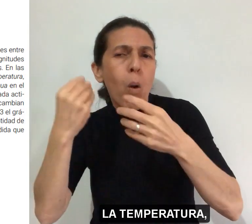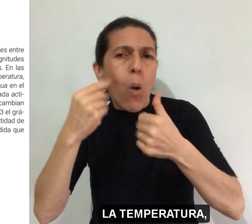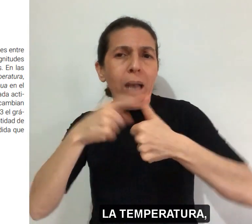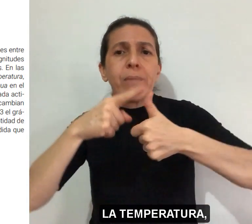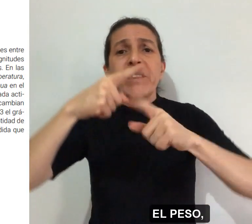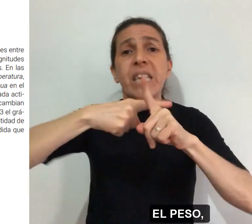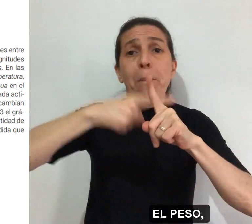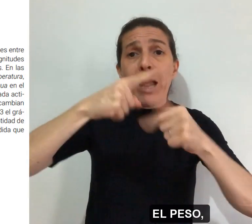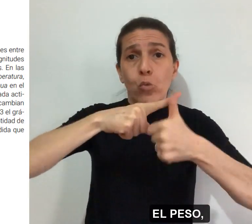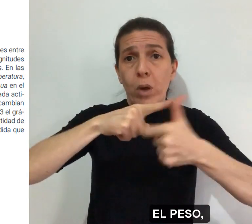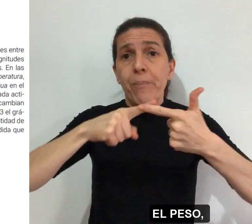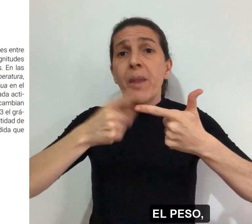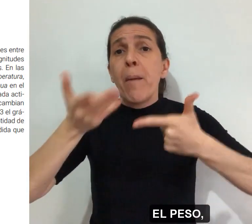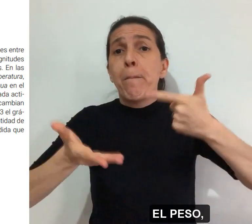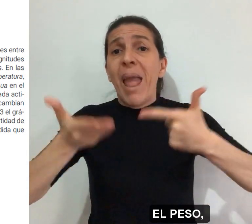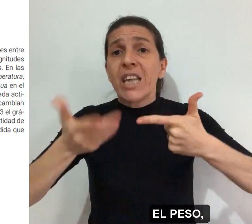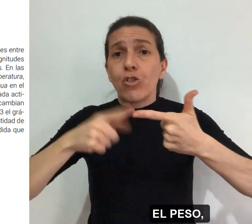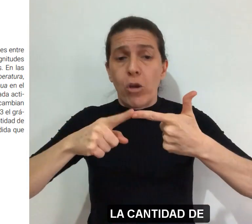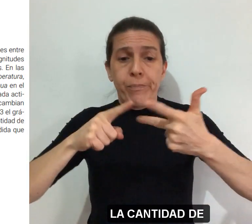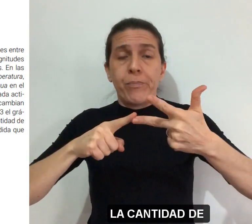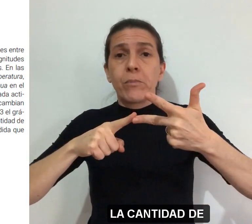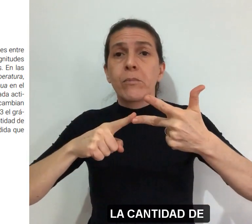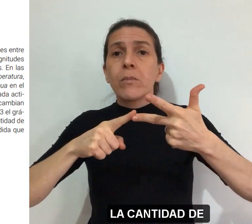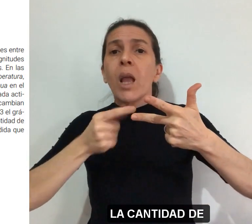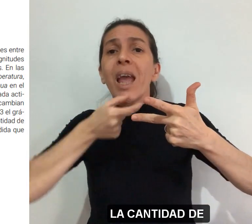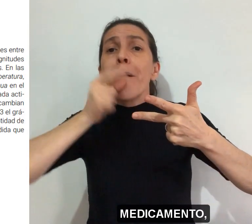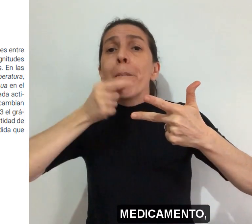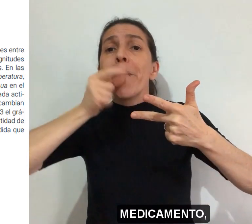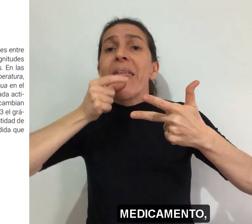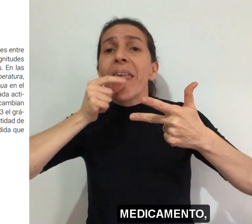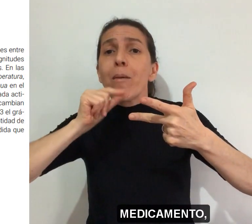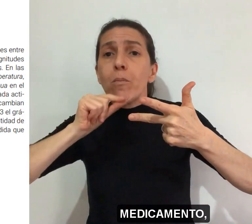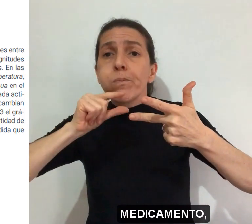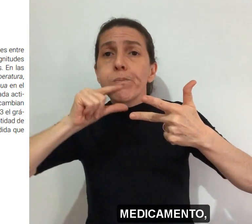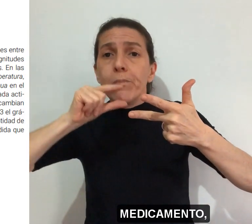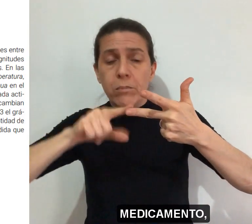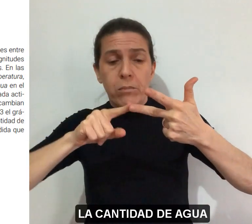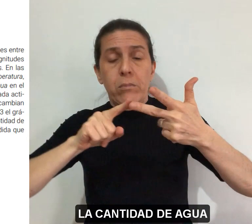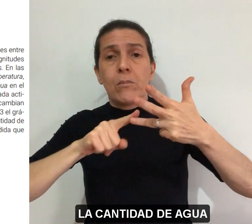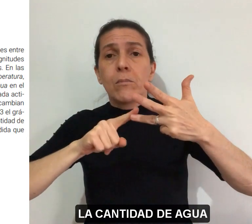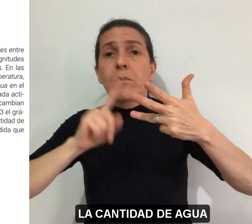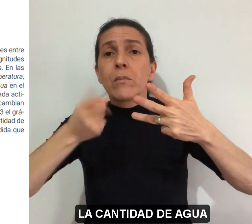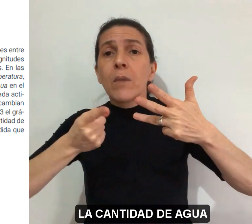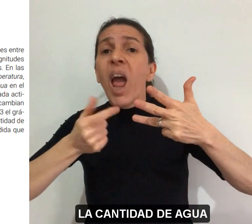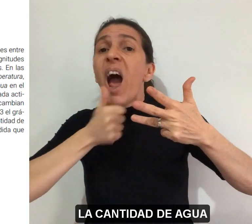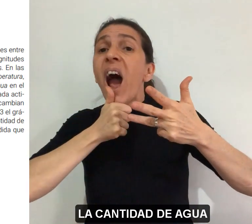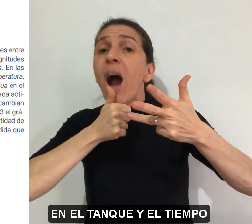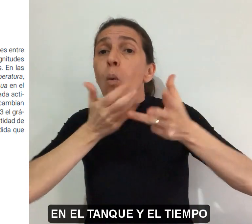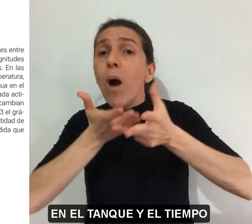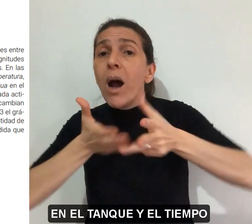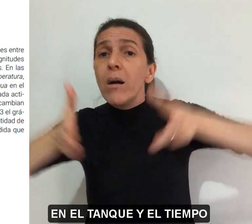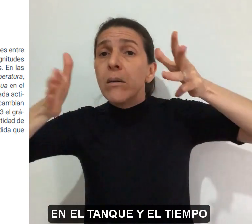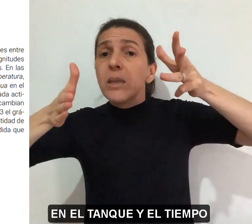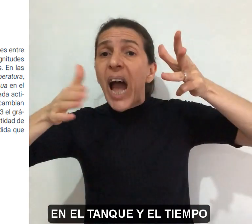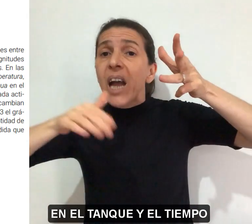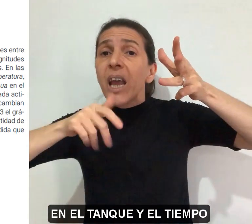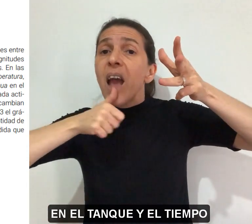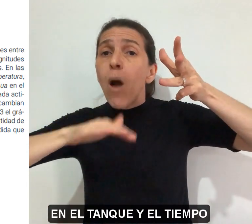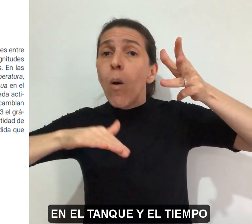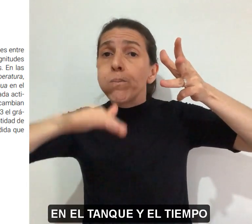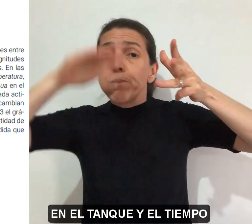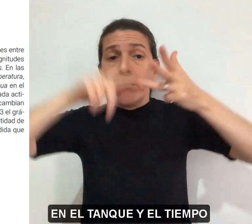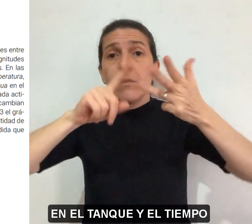el peso la cantidad de medicamento la cantidad de agua en el tanque